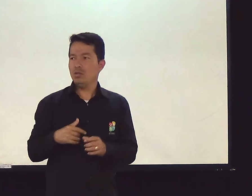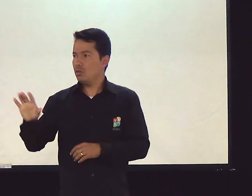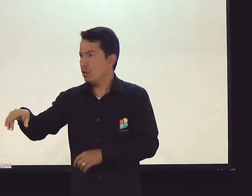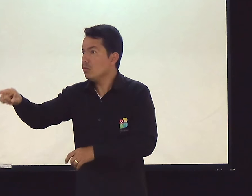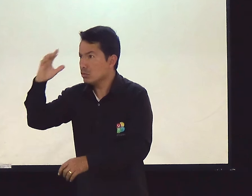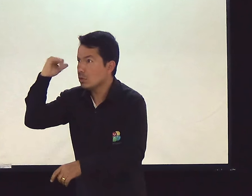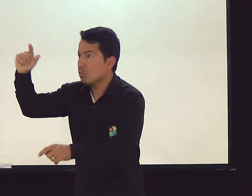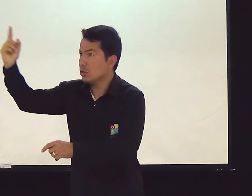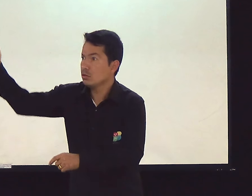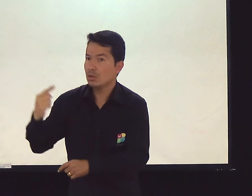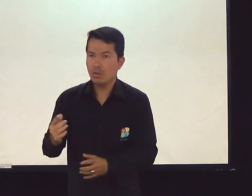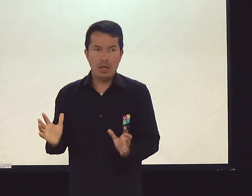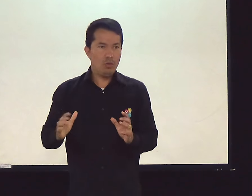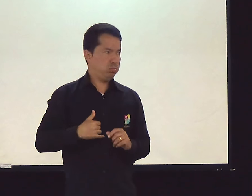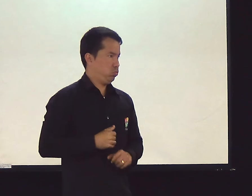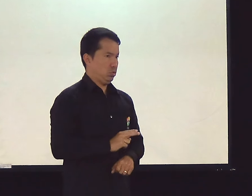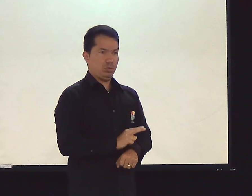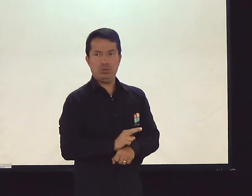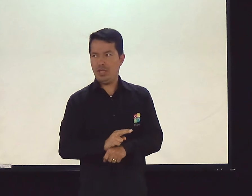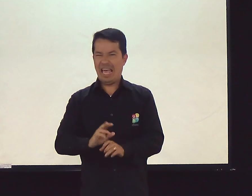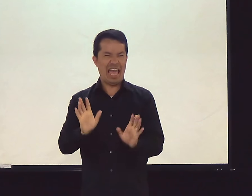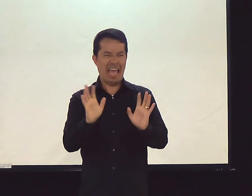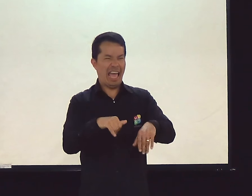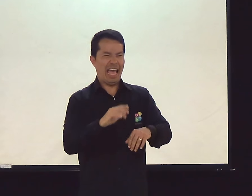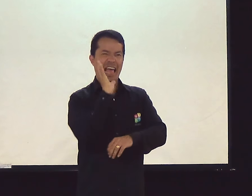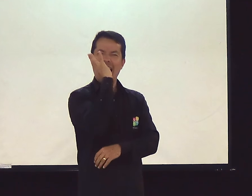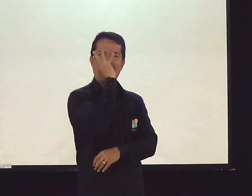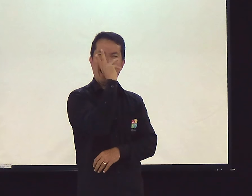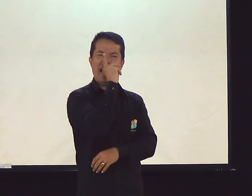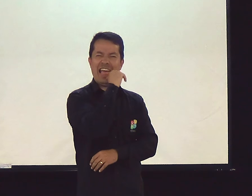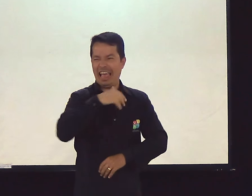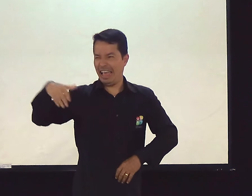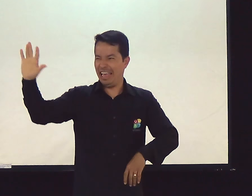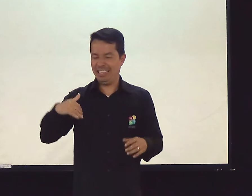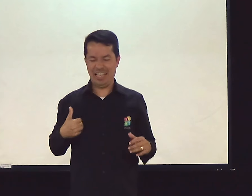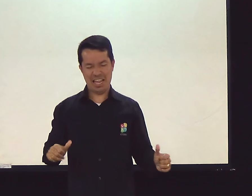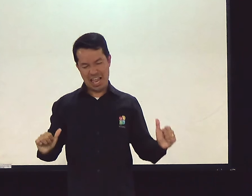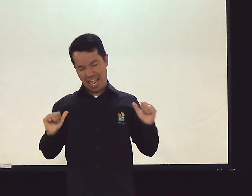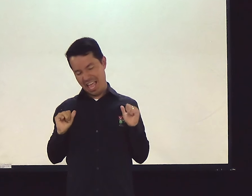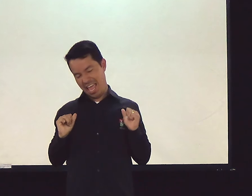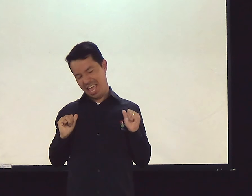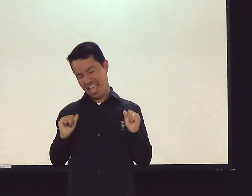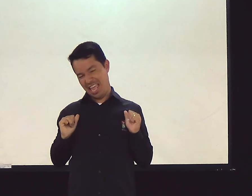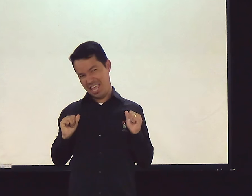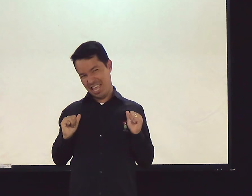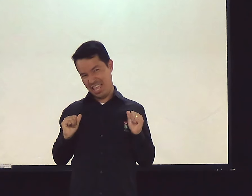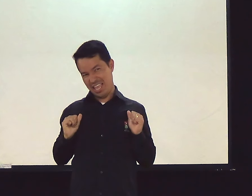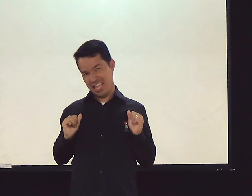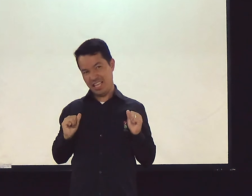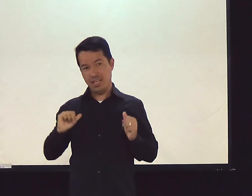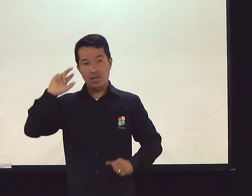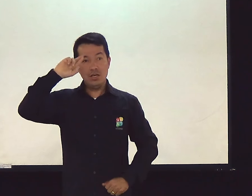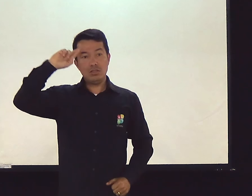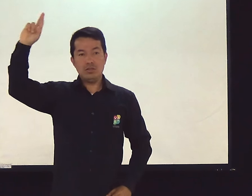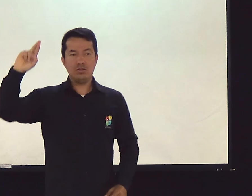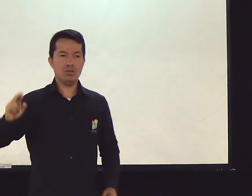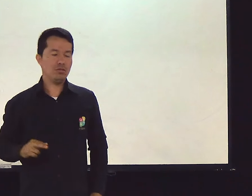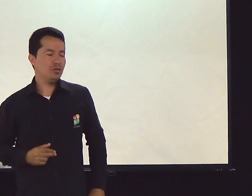nada. E você? Você sabe quando o senhor vai voltar? Não. Eu acho que ele vai demorar. Vamos descansar um pouco. Vamos fazer outras